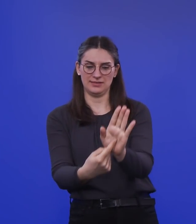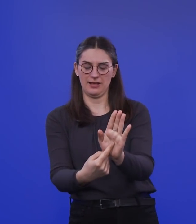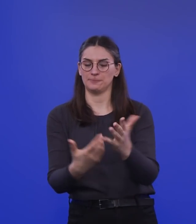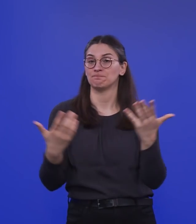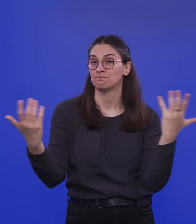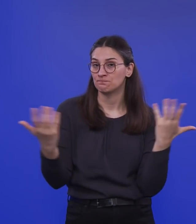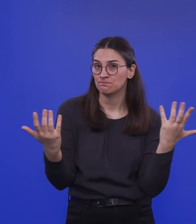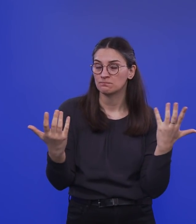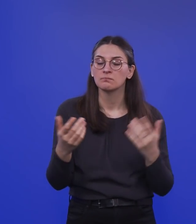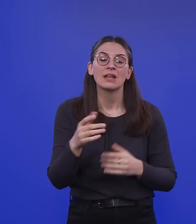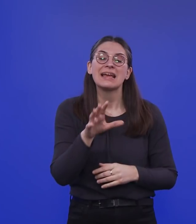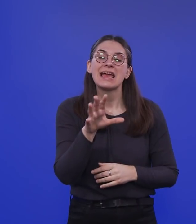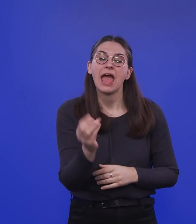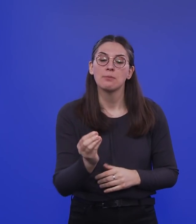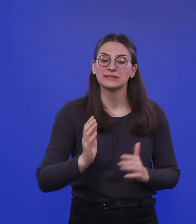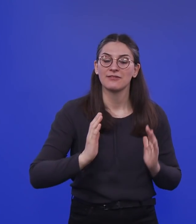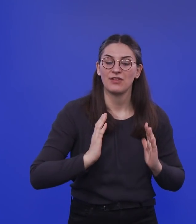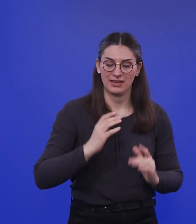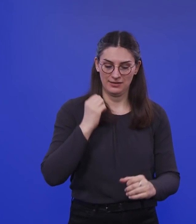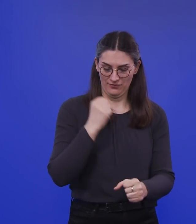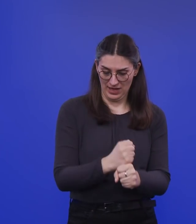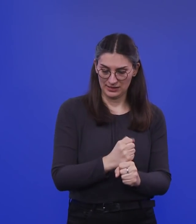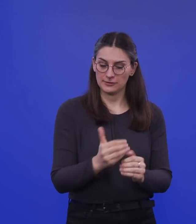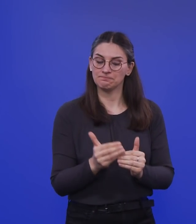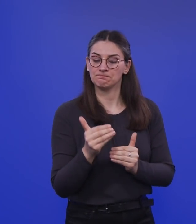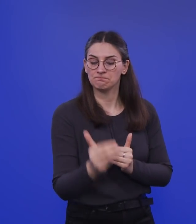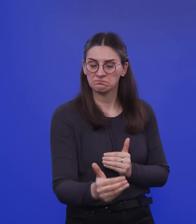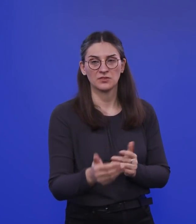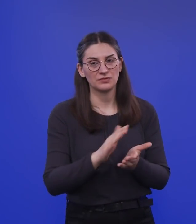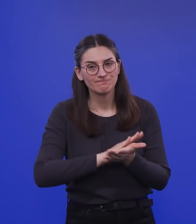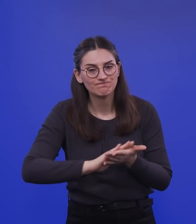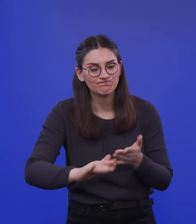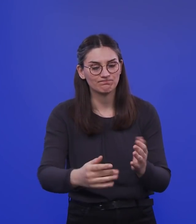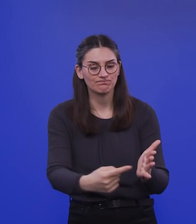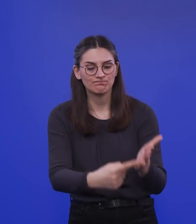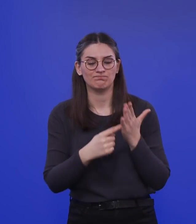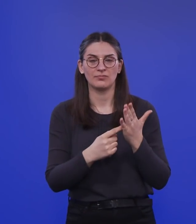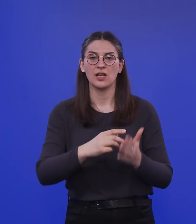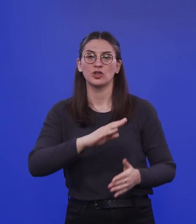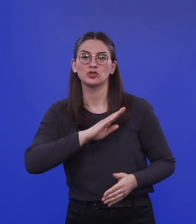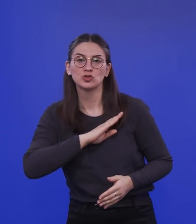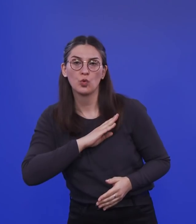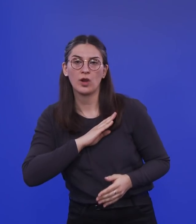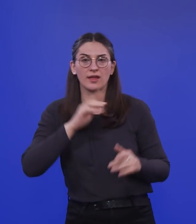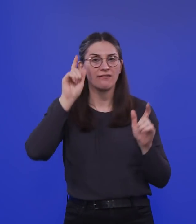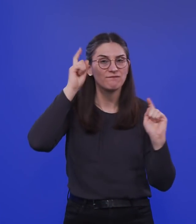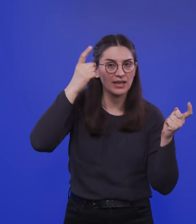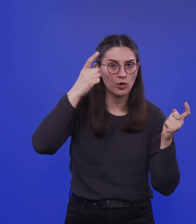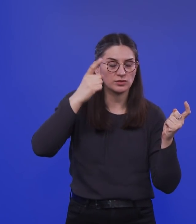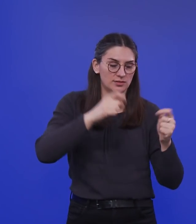nach den Herbstferien hat es sich sehr deutlich gezeigt, dass das Virus einfach in Schulen vermehrt wird, wenn die Schulen offen sind.